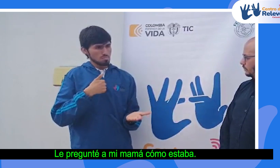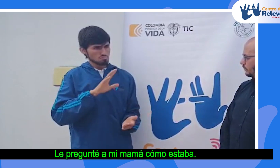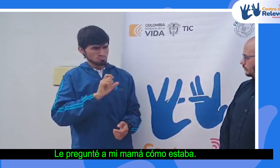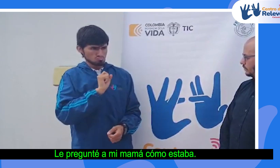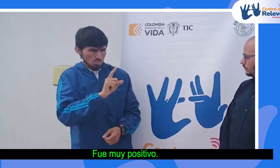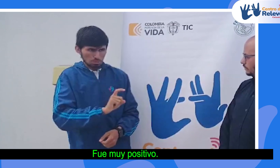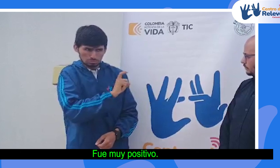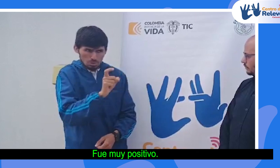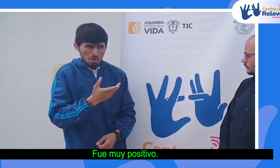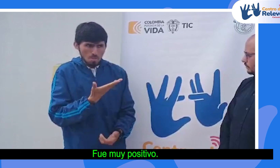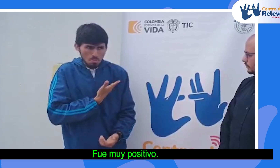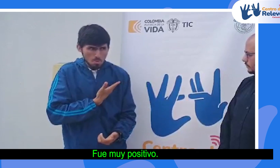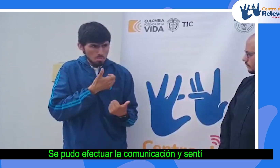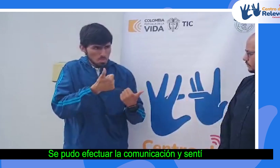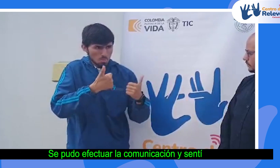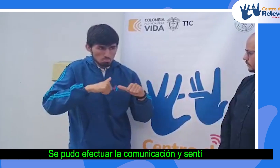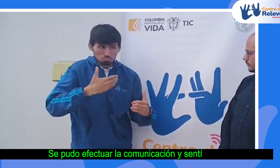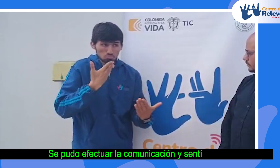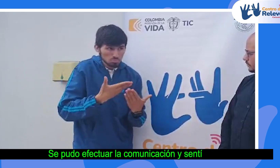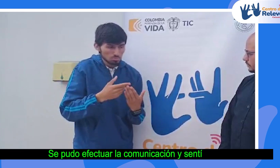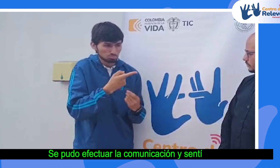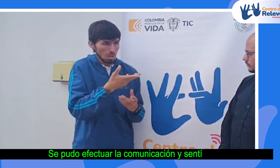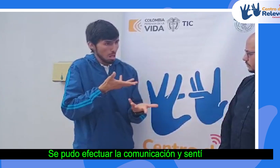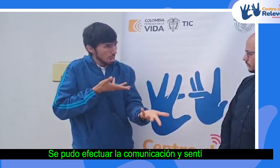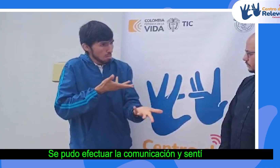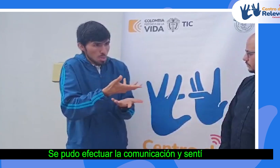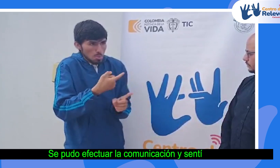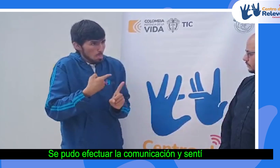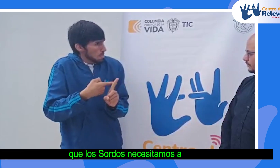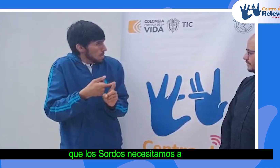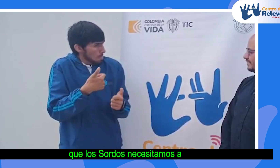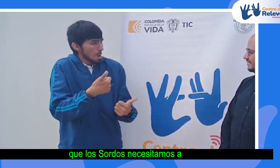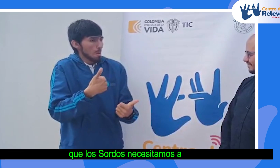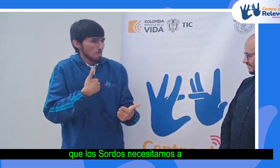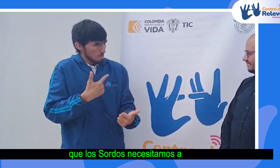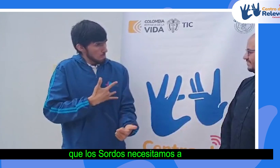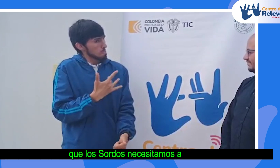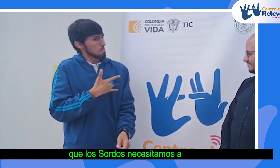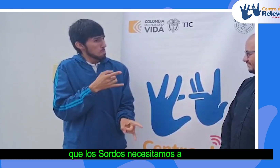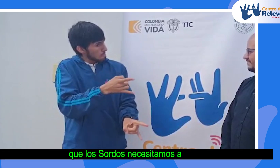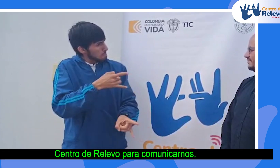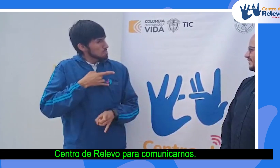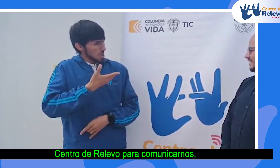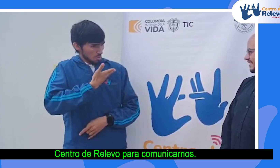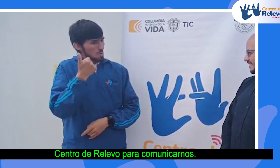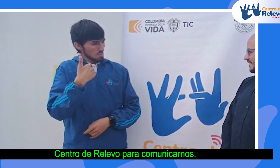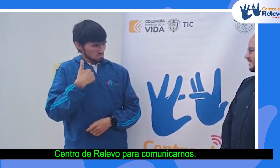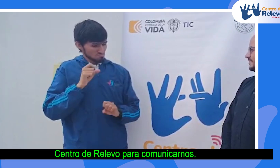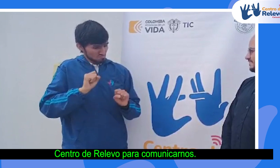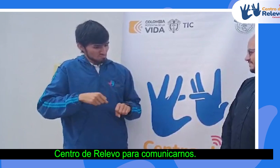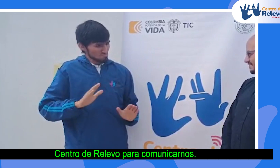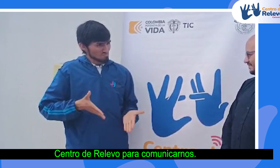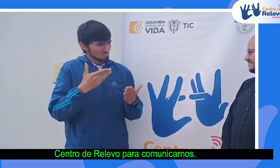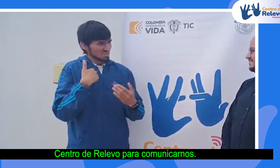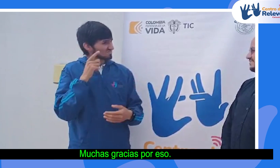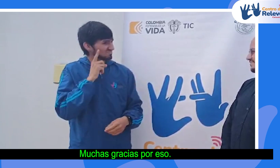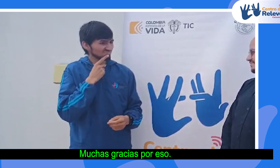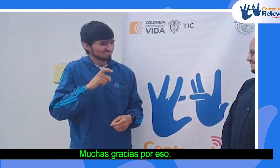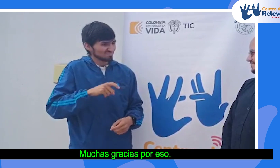fue muy positivo, se pudo efectuar la comunicación y sentí que los sordos necesitamos a centro de relevo para comunicarnos, muchas gracias